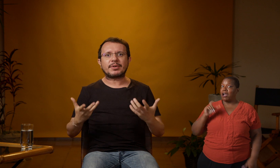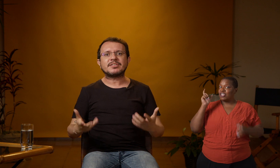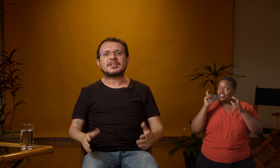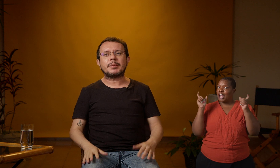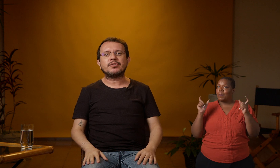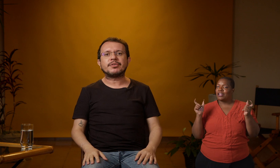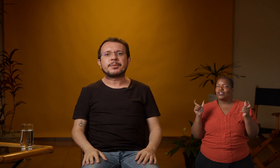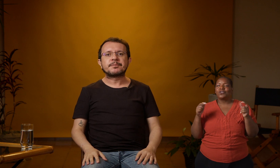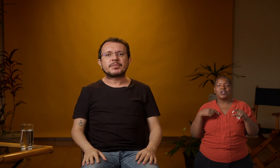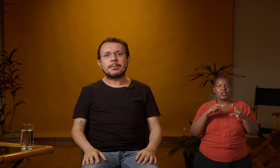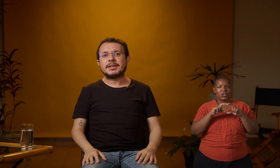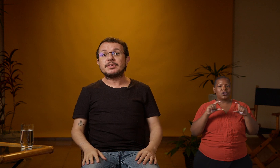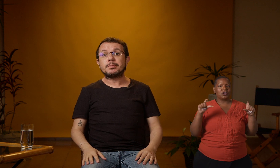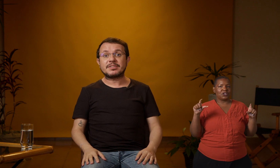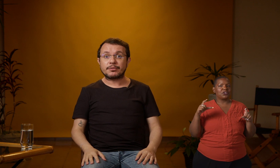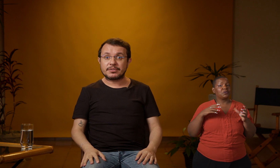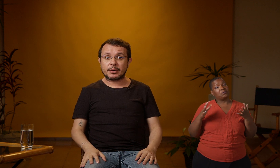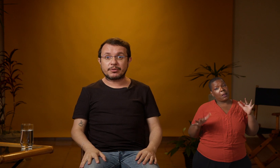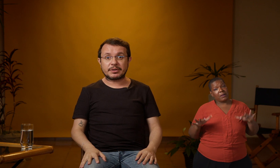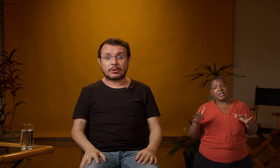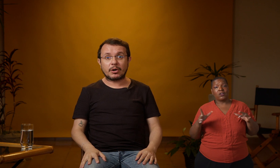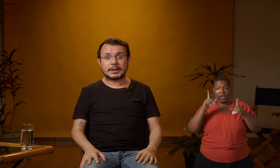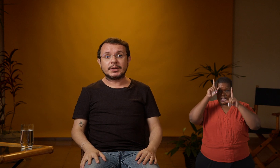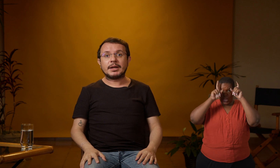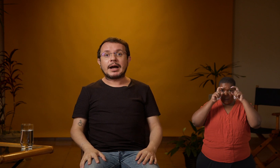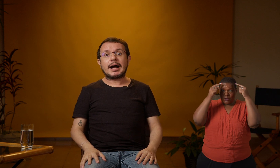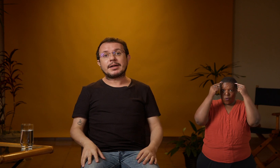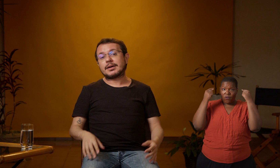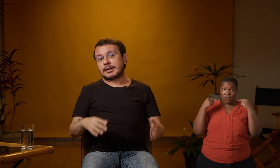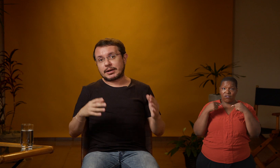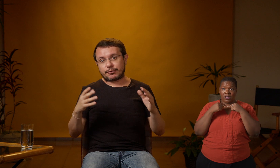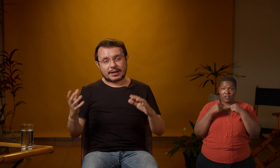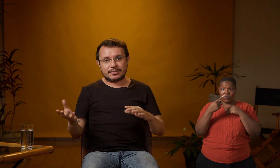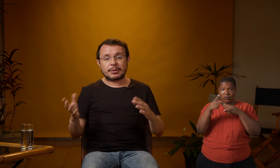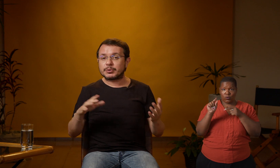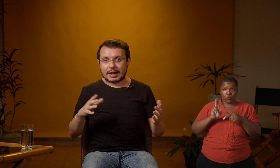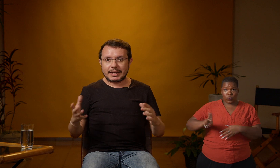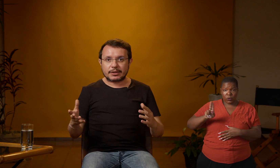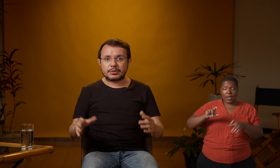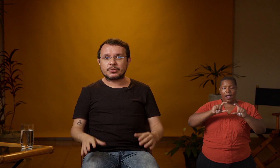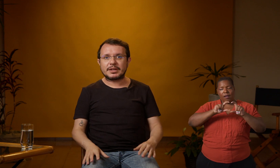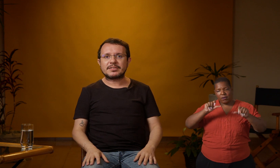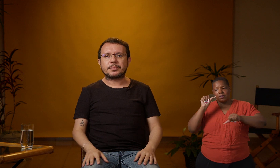frase exclamativa? Dependendo da expressão facial que você coloca, a frase vai mudar a sua entonação.